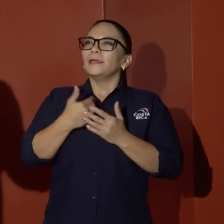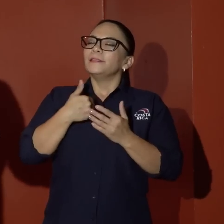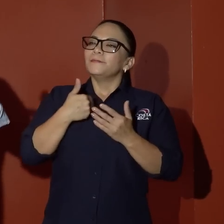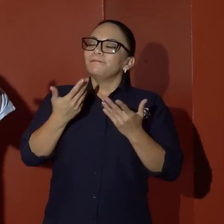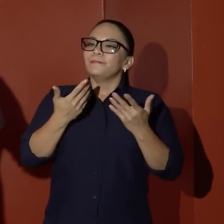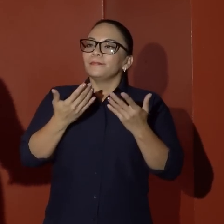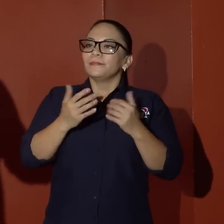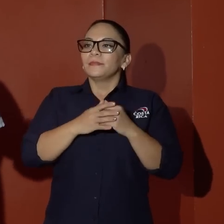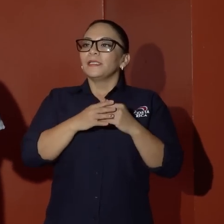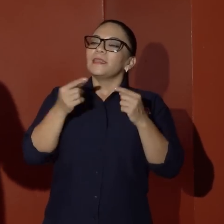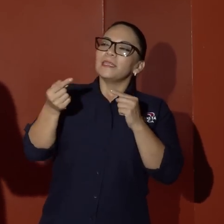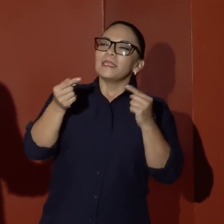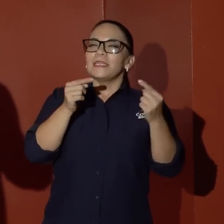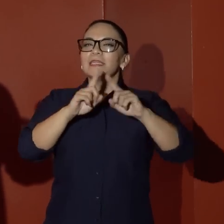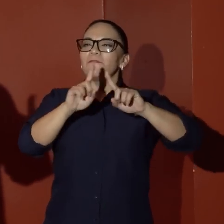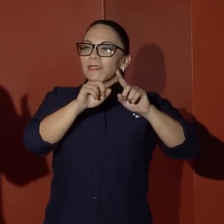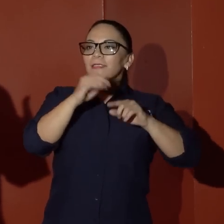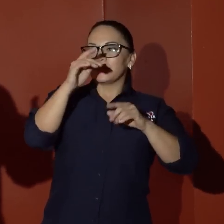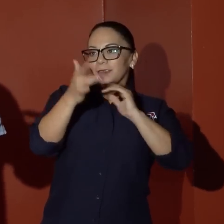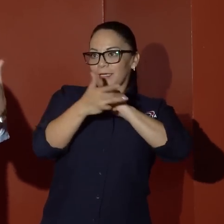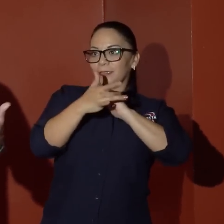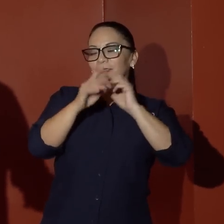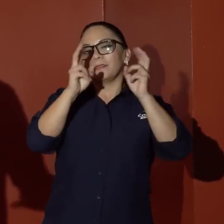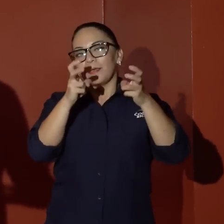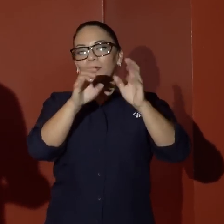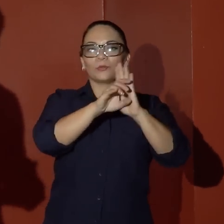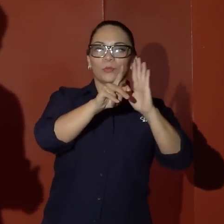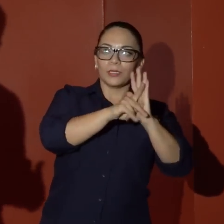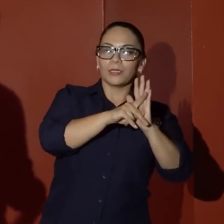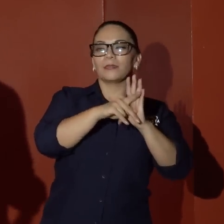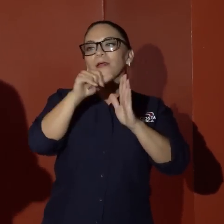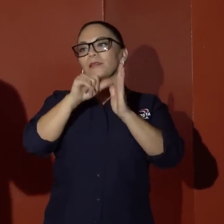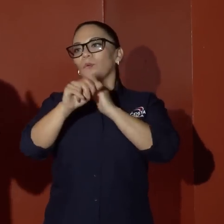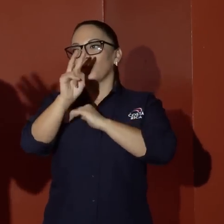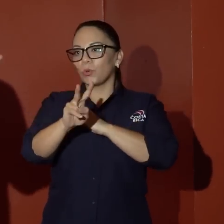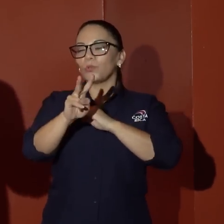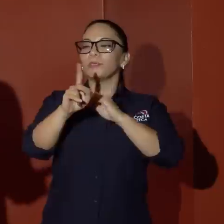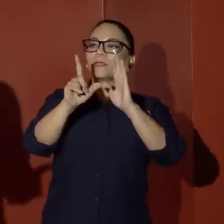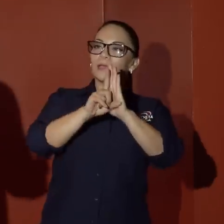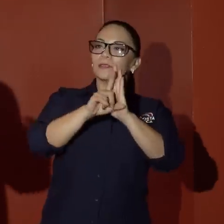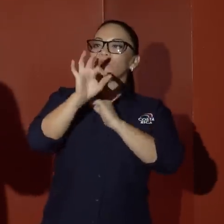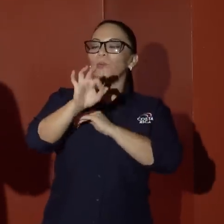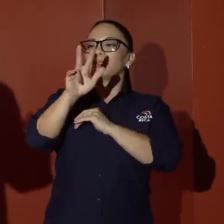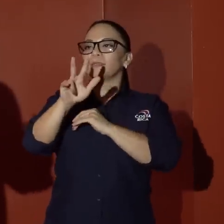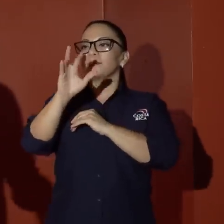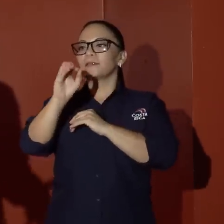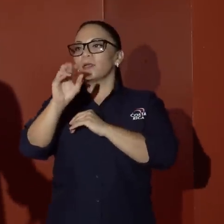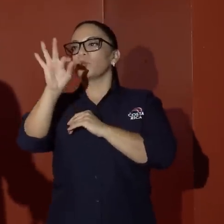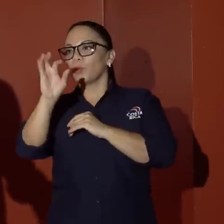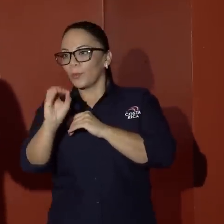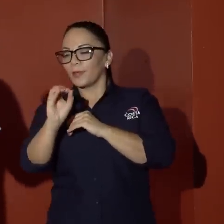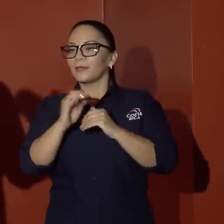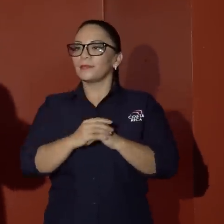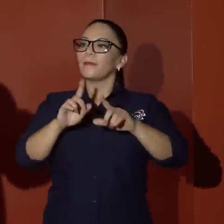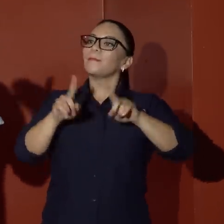bastante técnicas para decir una palabra sobre la constitucionalidad del artículo 2 de esa ley 93.090.